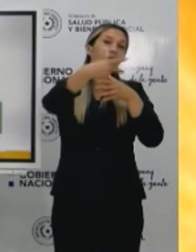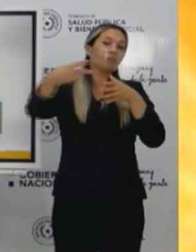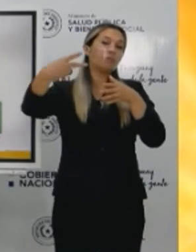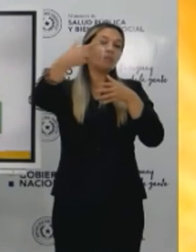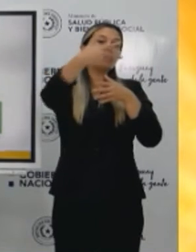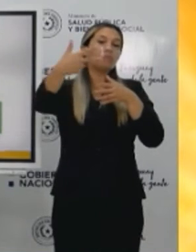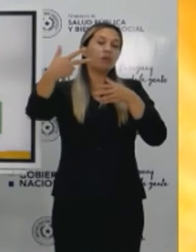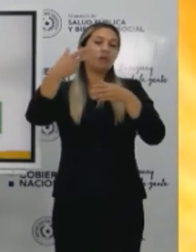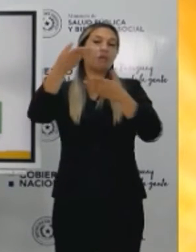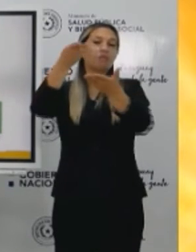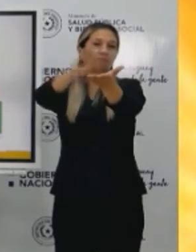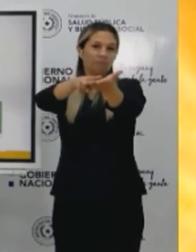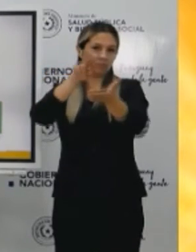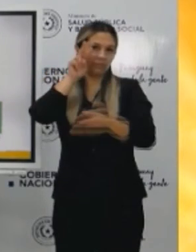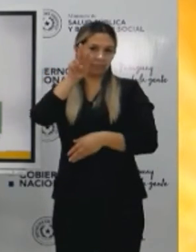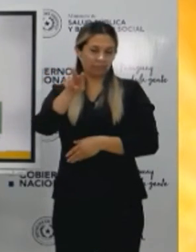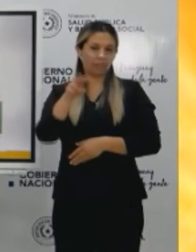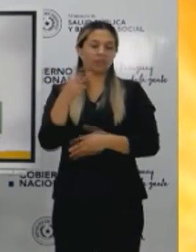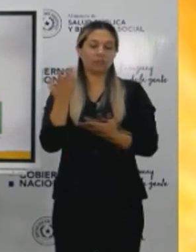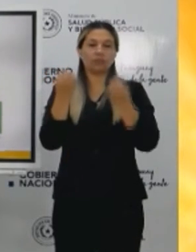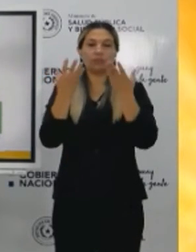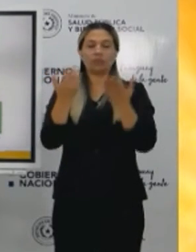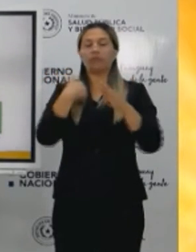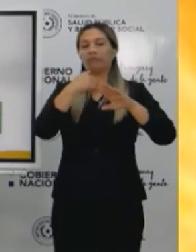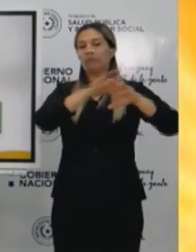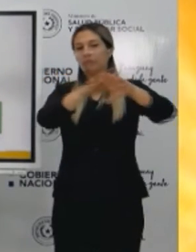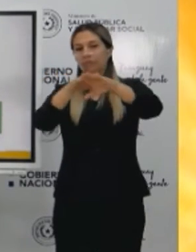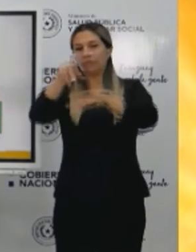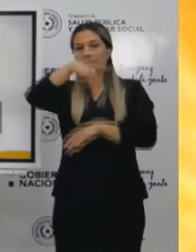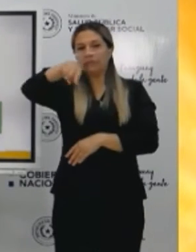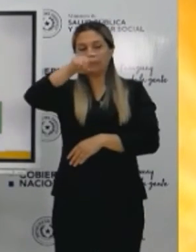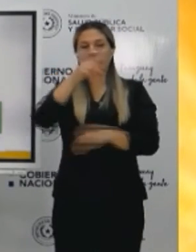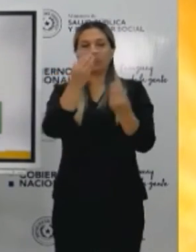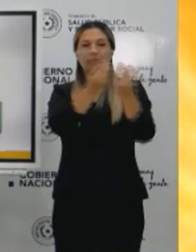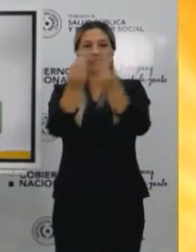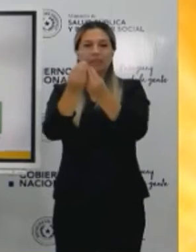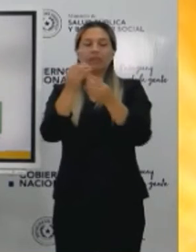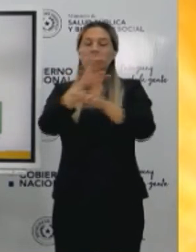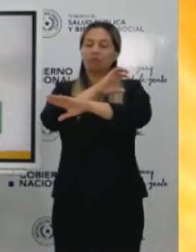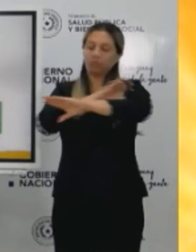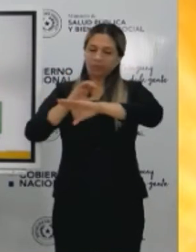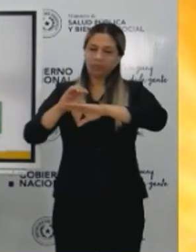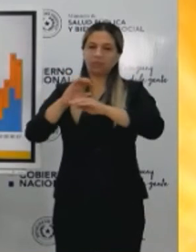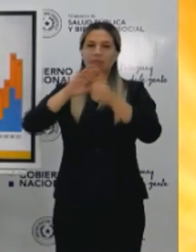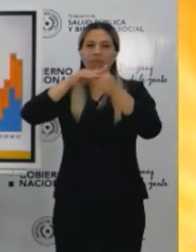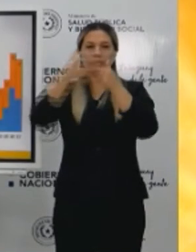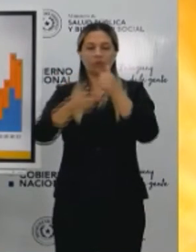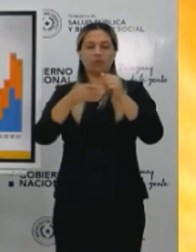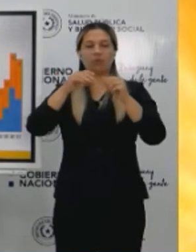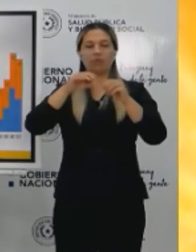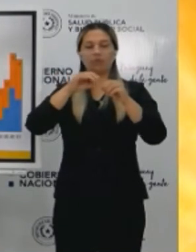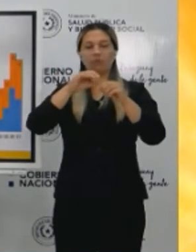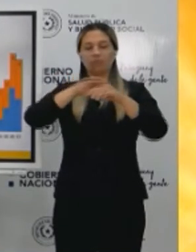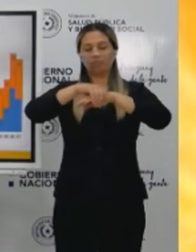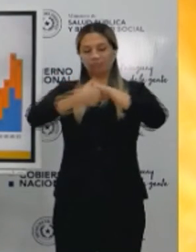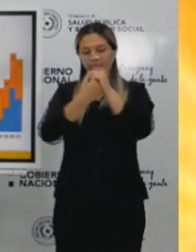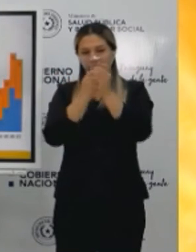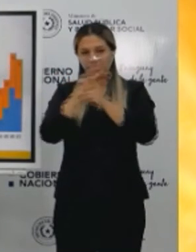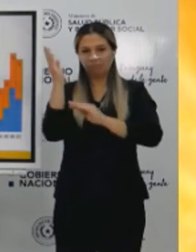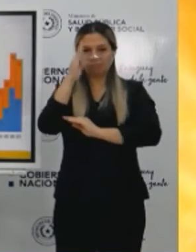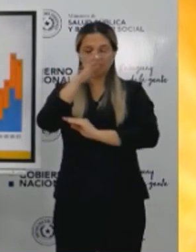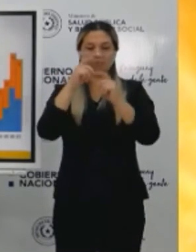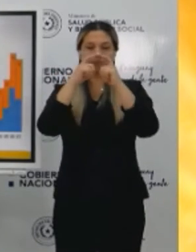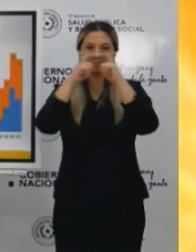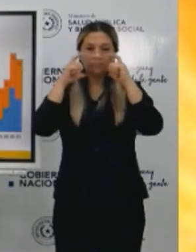población a realmente continuar adherido a todos los protocolos y hacer el máximo esfuerzo para